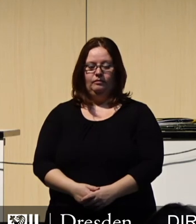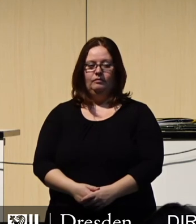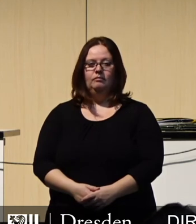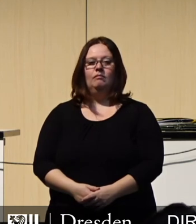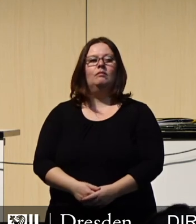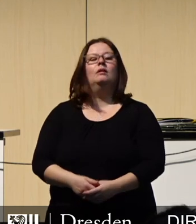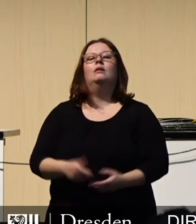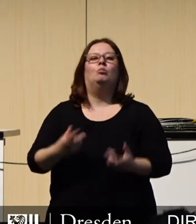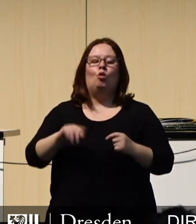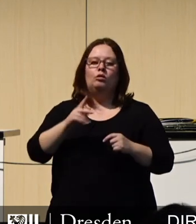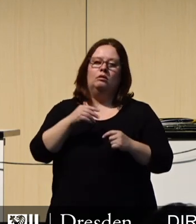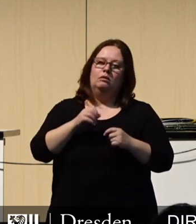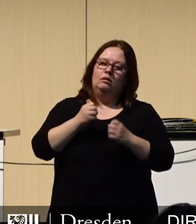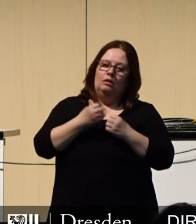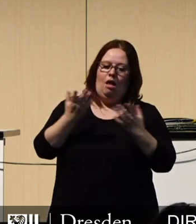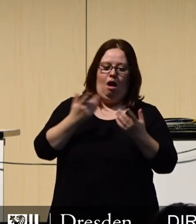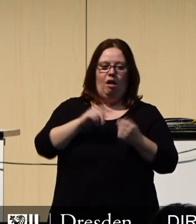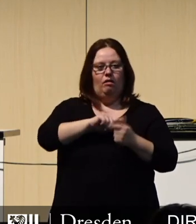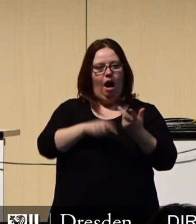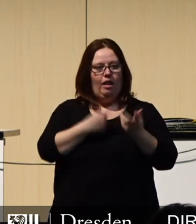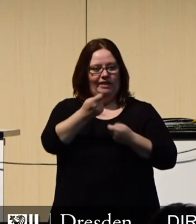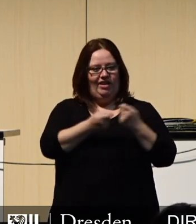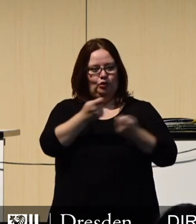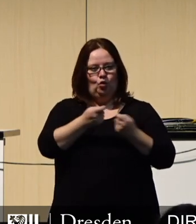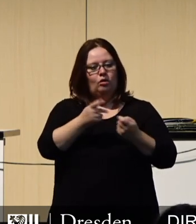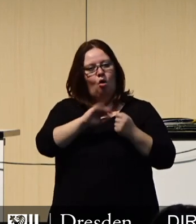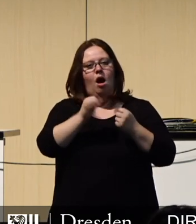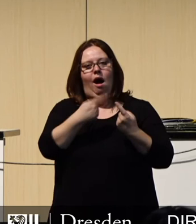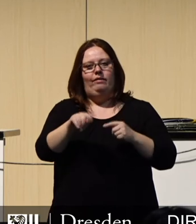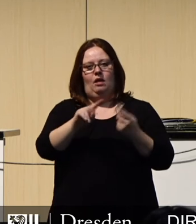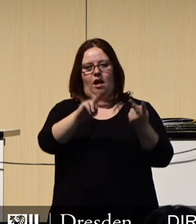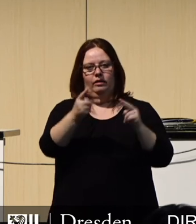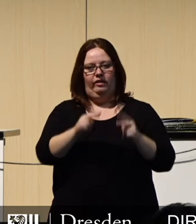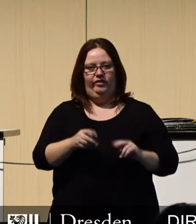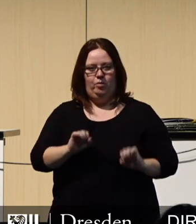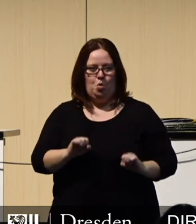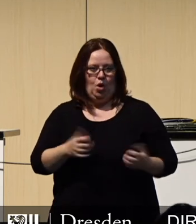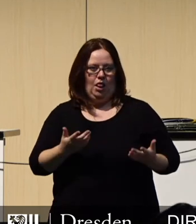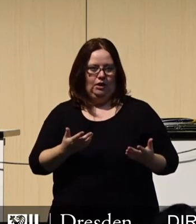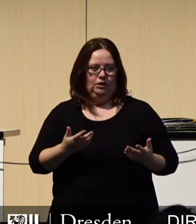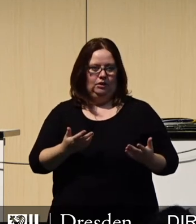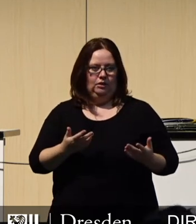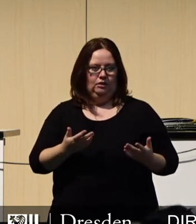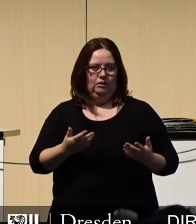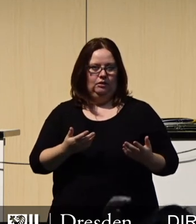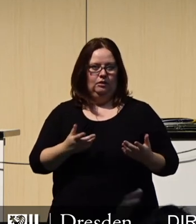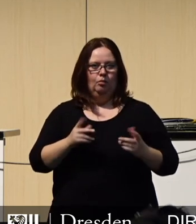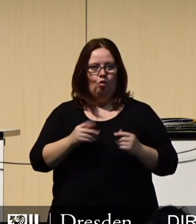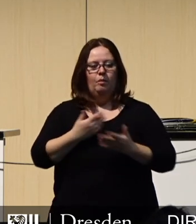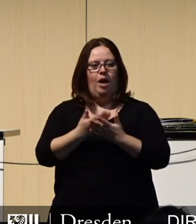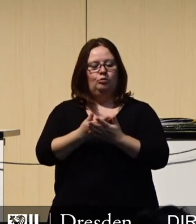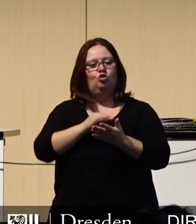Alternativlos sind sicherlich auch nicht alle Investitionen, die wir mit diesem Haushalt anschieben. Wir führen konsequent unser